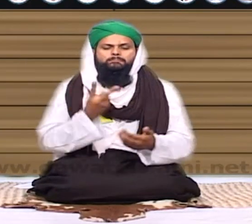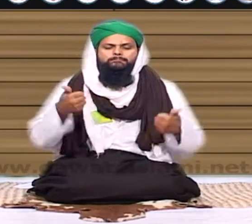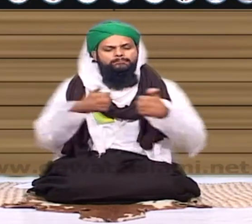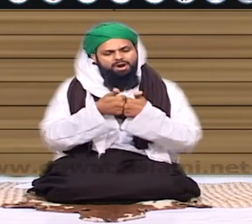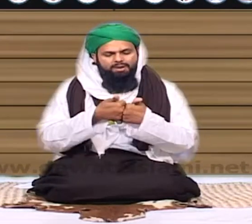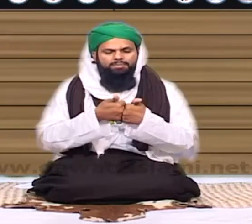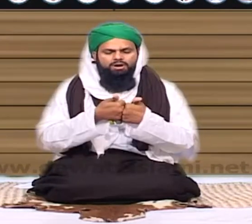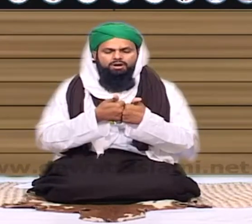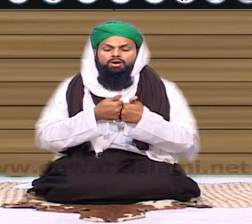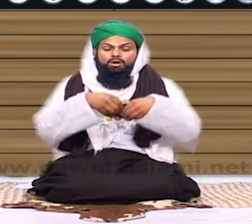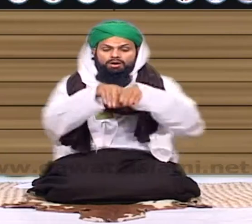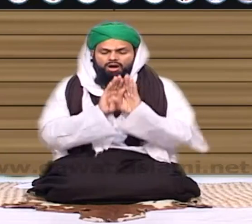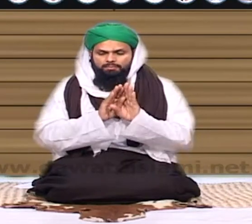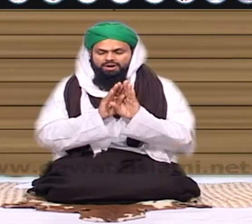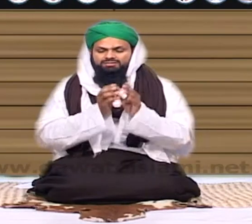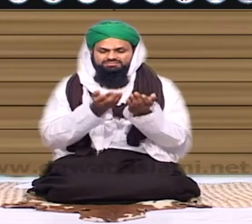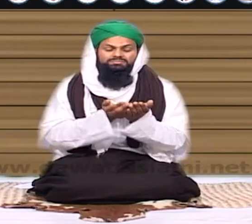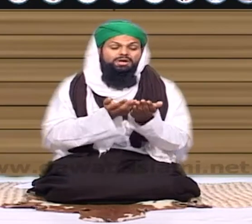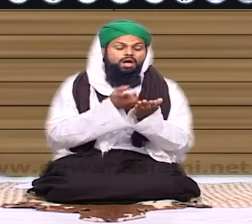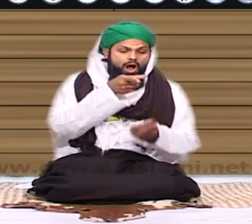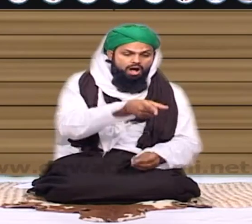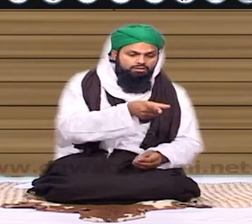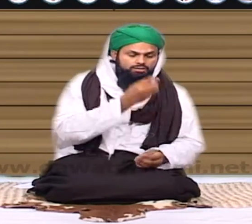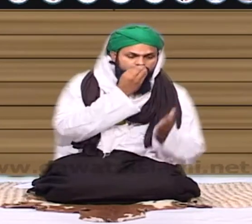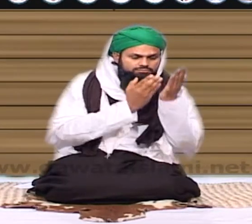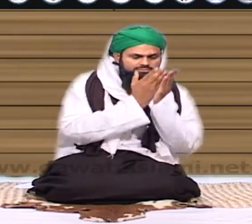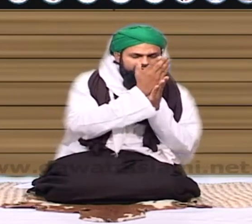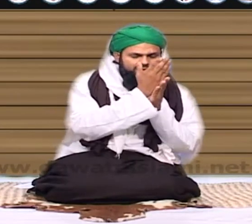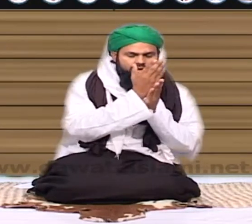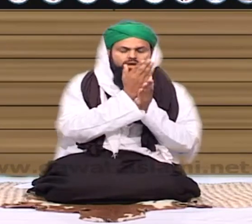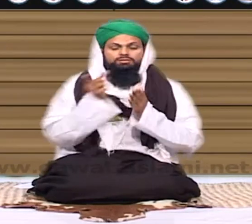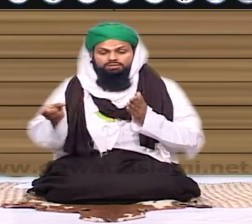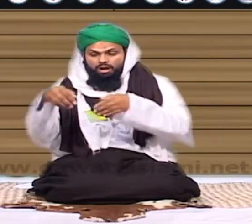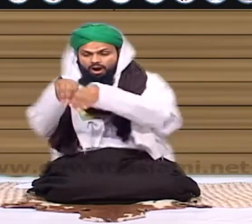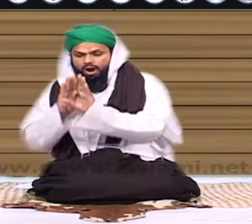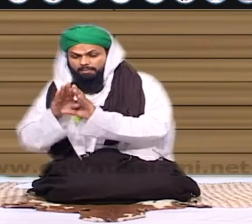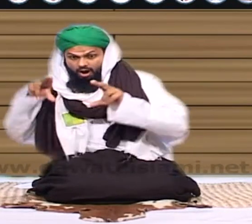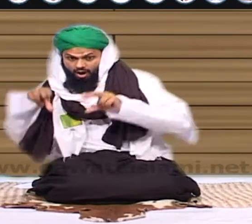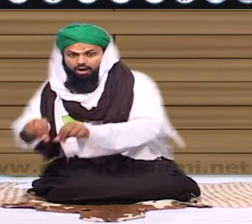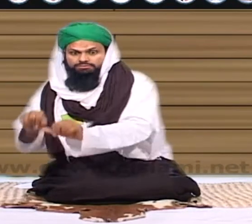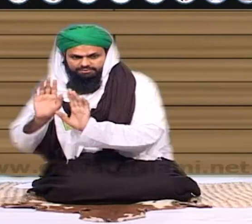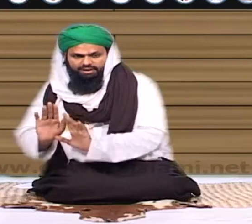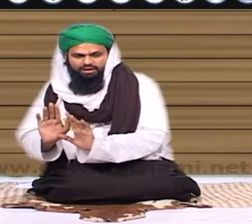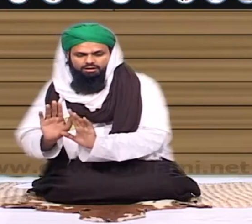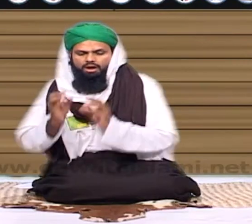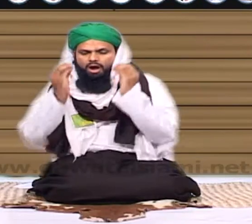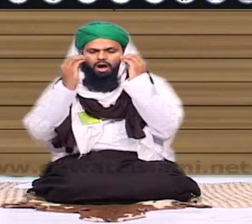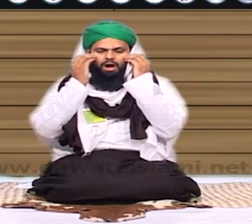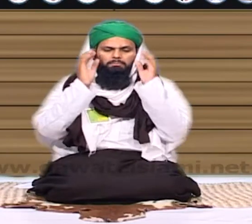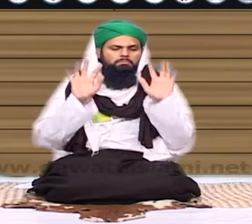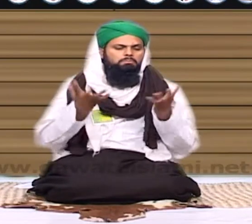بھی پردہ ہے کہ دو مردے رکھے ہوئے ایک مزے لے رہا ہے دوسرا پٹ رہا ہے ہم لوگوں کو پتائیں